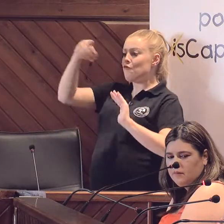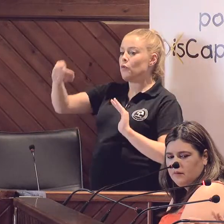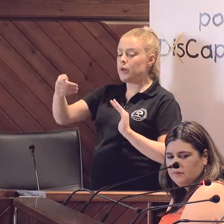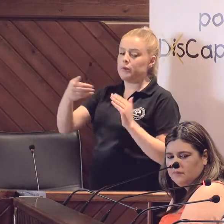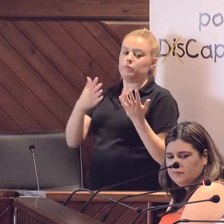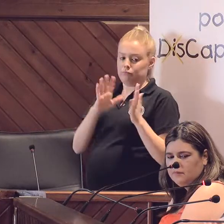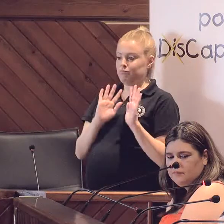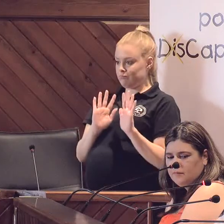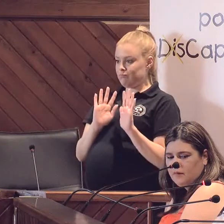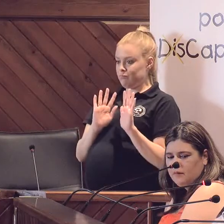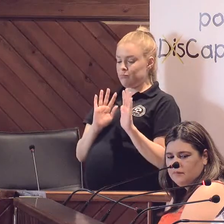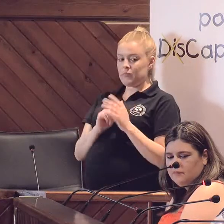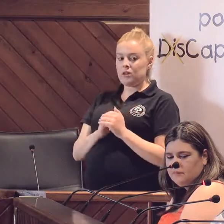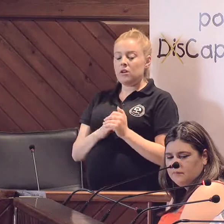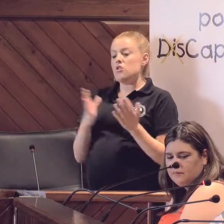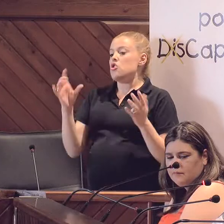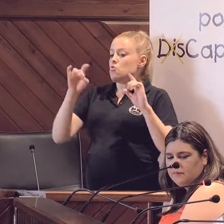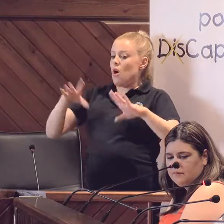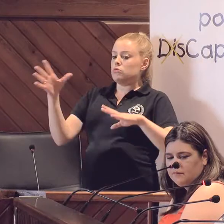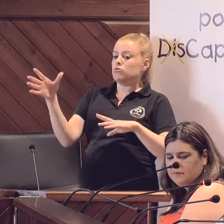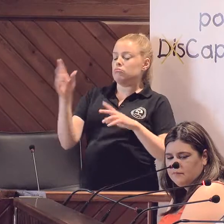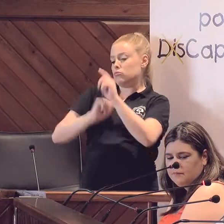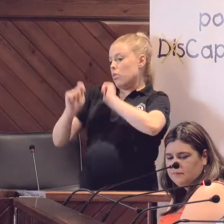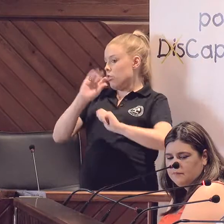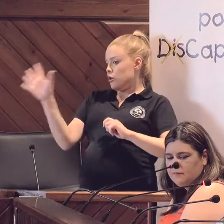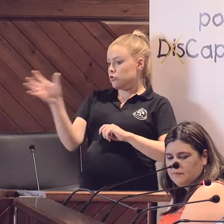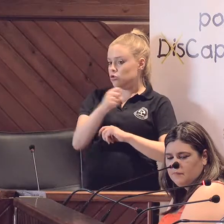decir, de la misma manera que todas las asociaciones